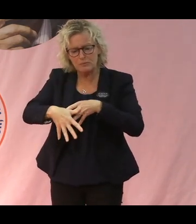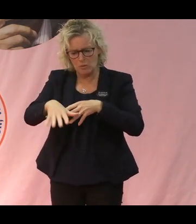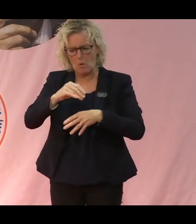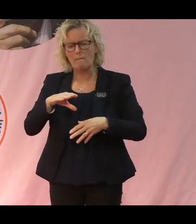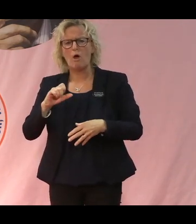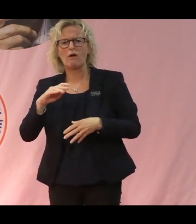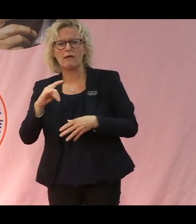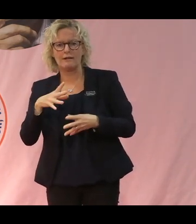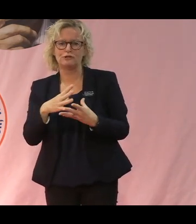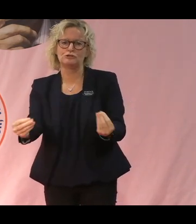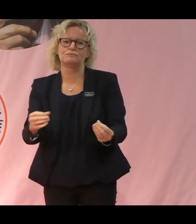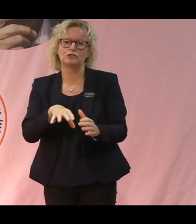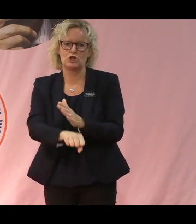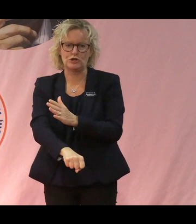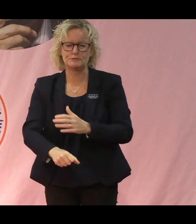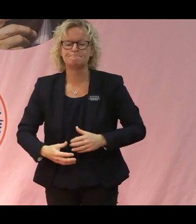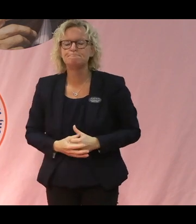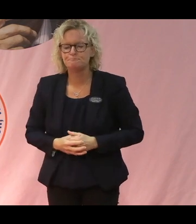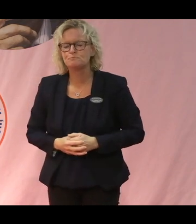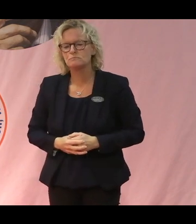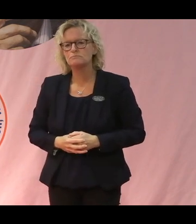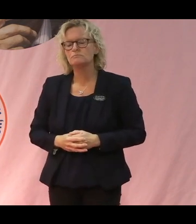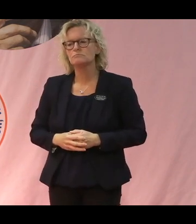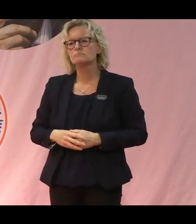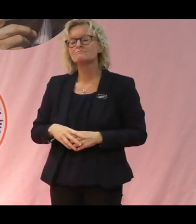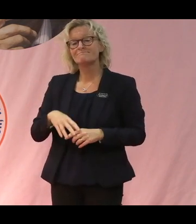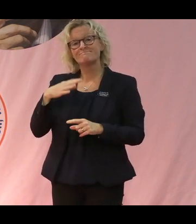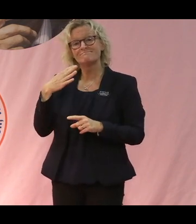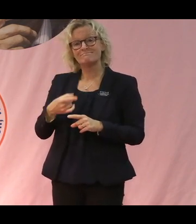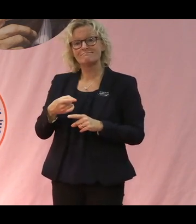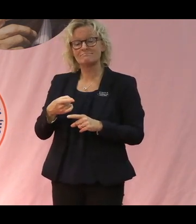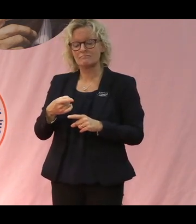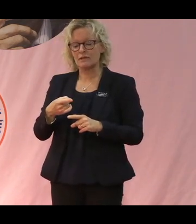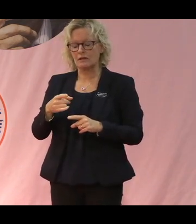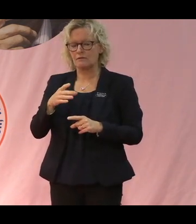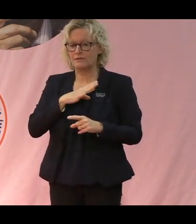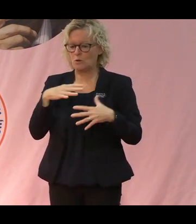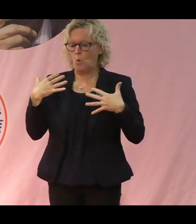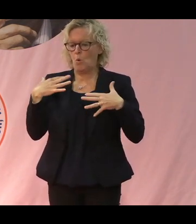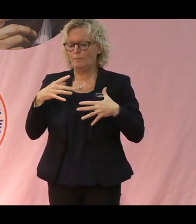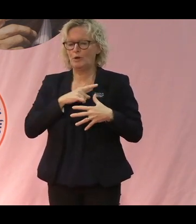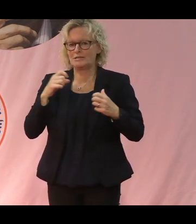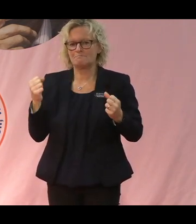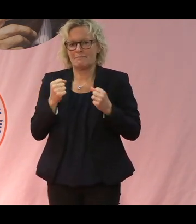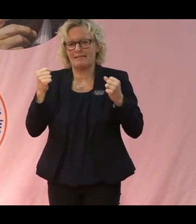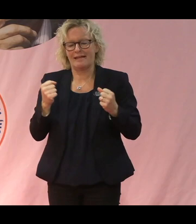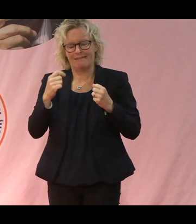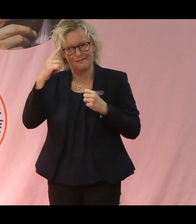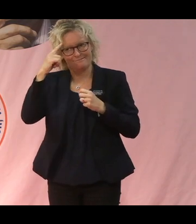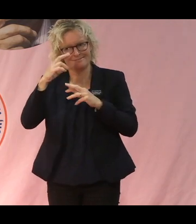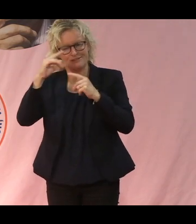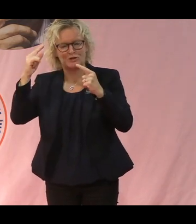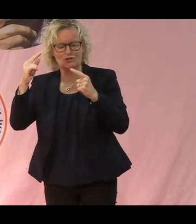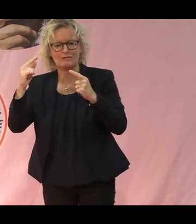mögglar säden då. Och här finns det många spännande innovationer. Ett annat exempel från